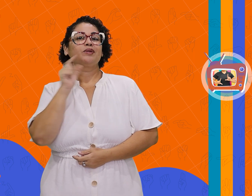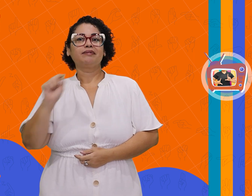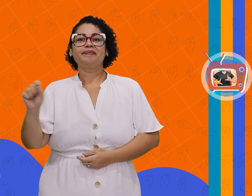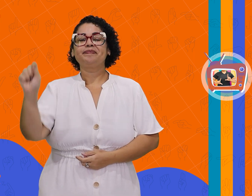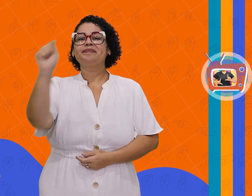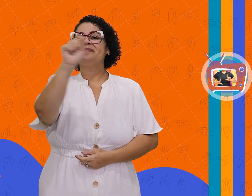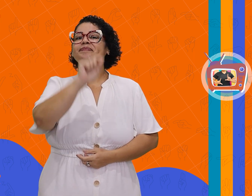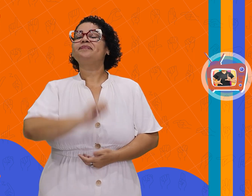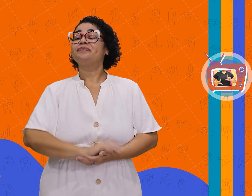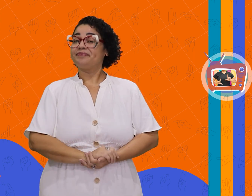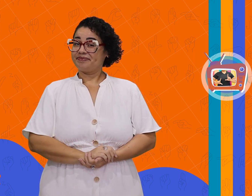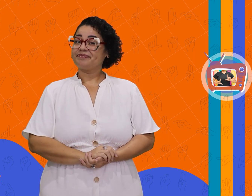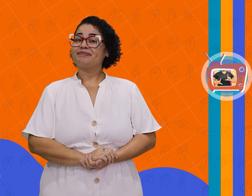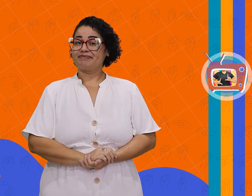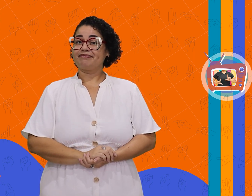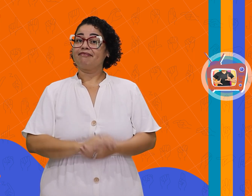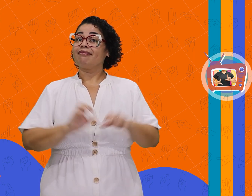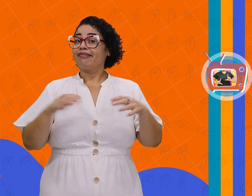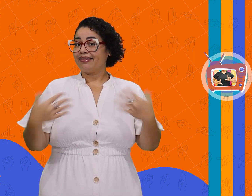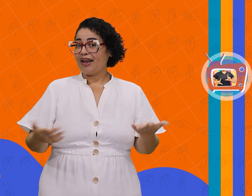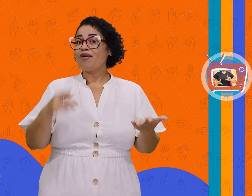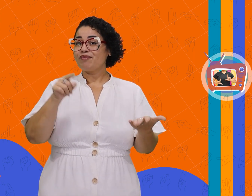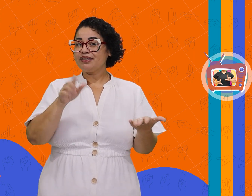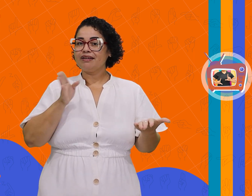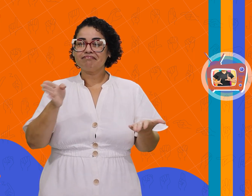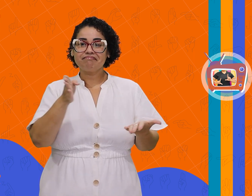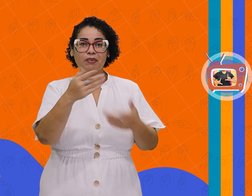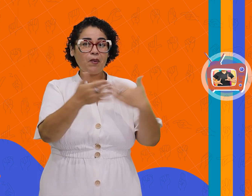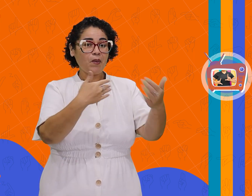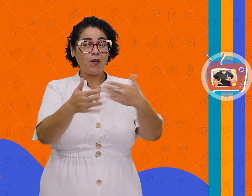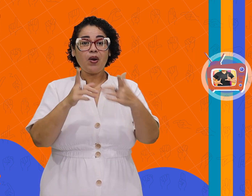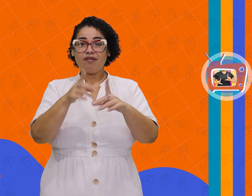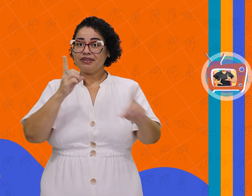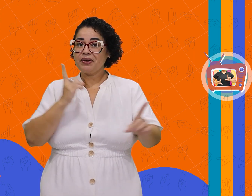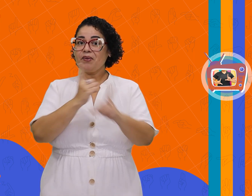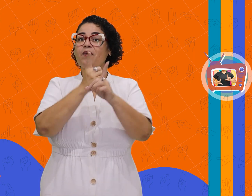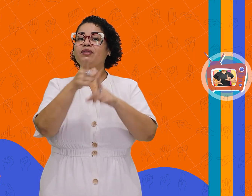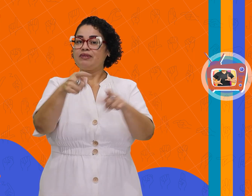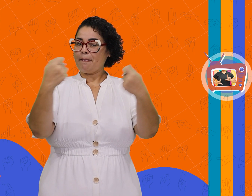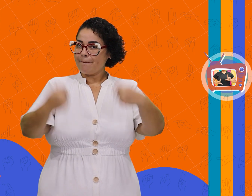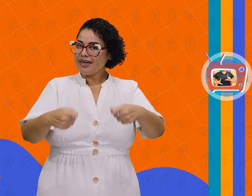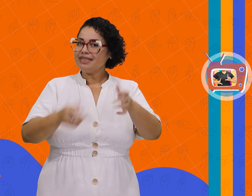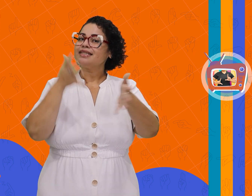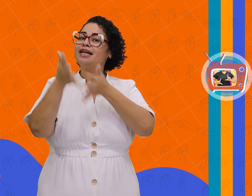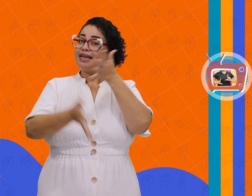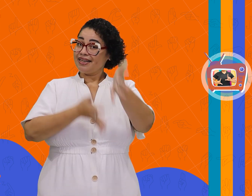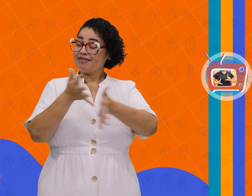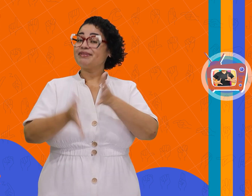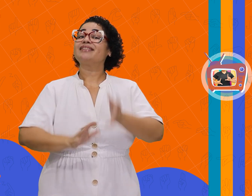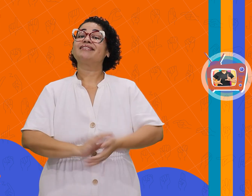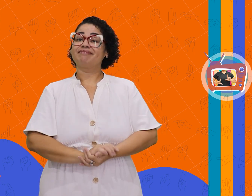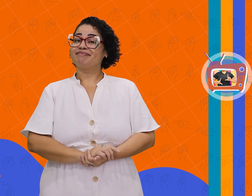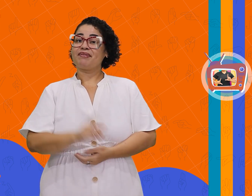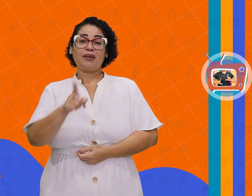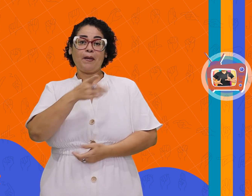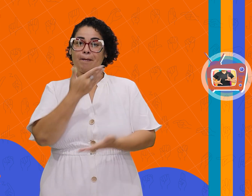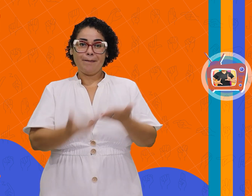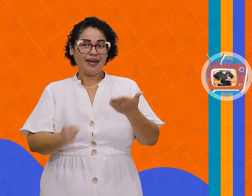Sendo assim, qualquer lugar que você for, pode ser que vai precisar usar a Libras. Não percam os